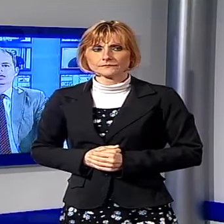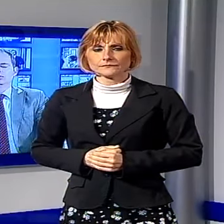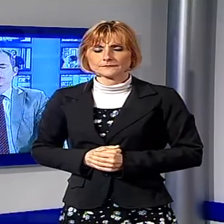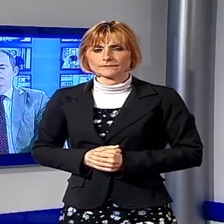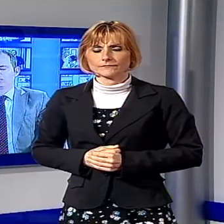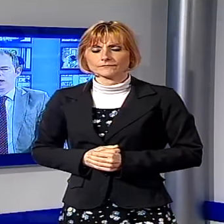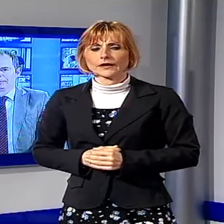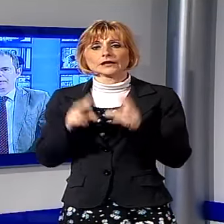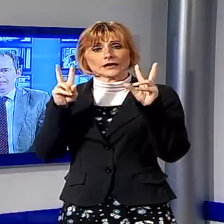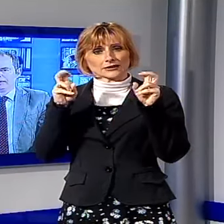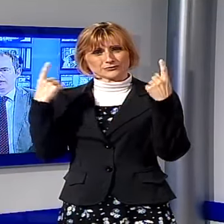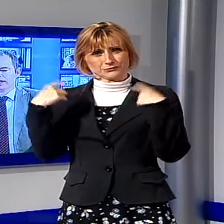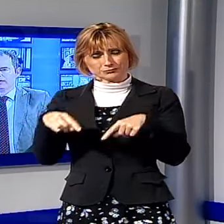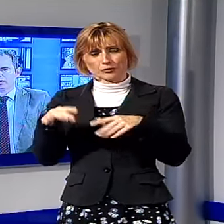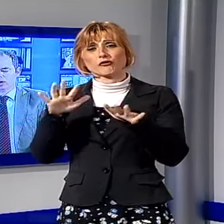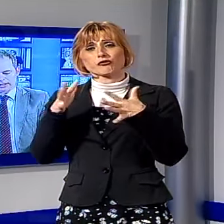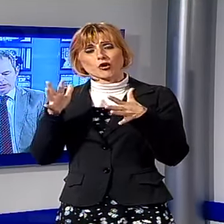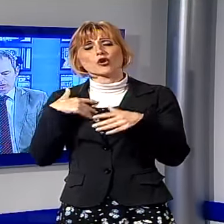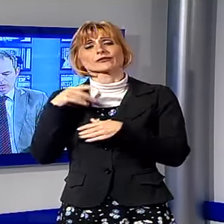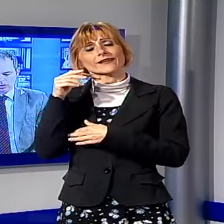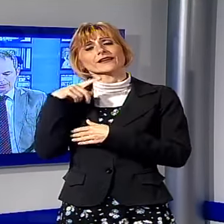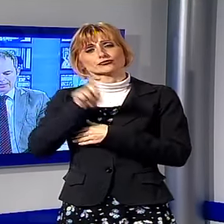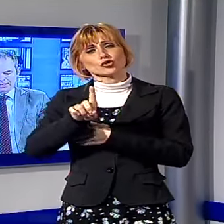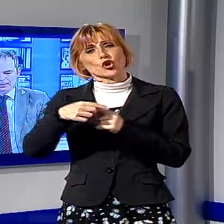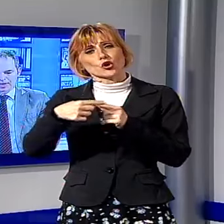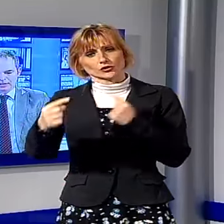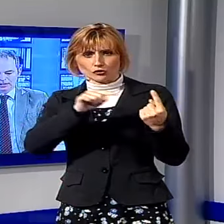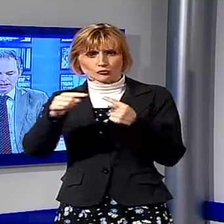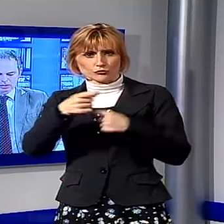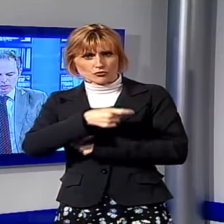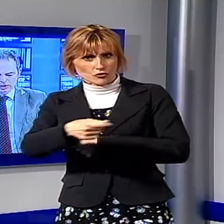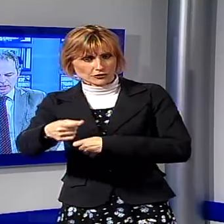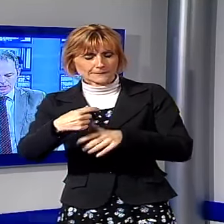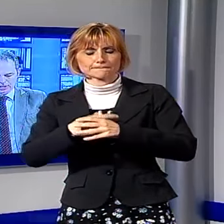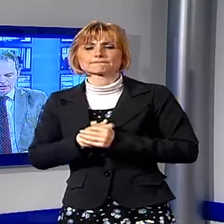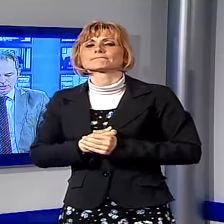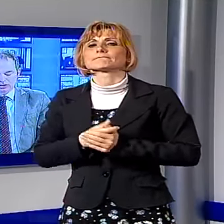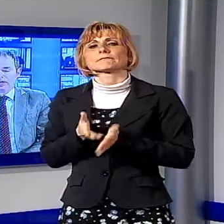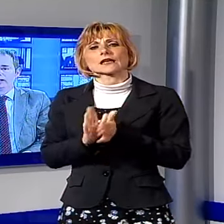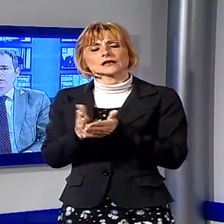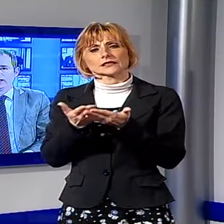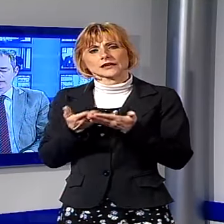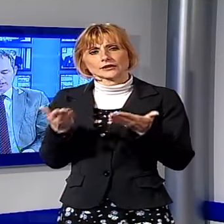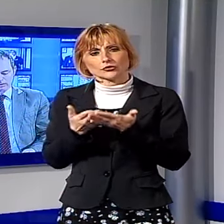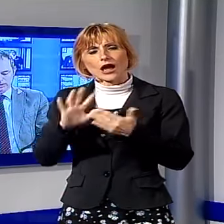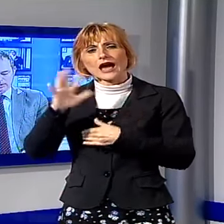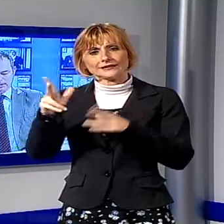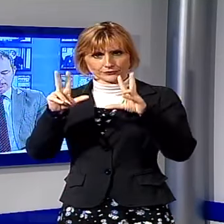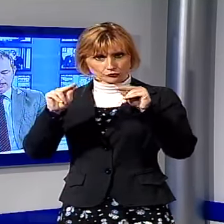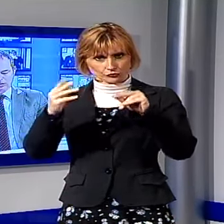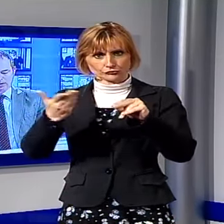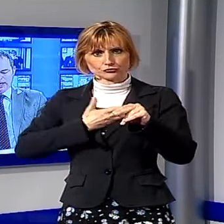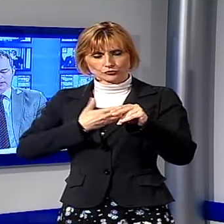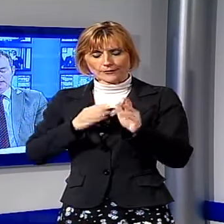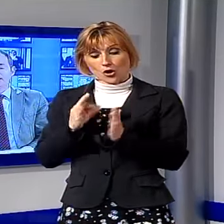Un tema sul quale probabilmente ci saranno ancora discussioni. Andiamo avanti con il telegiornale, con le altre notizie